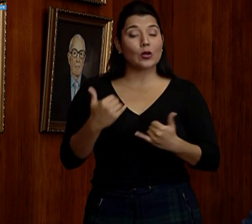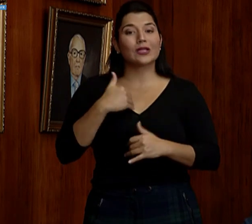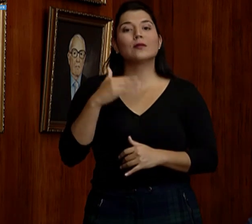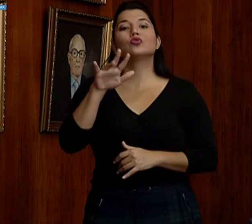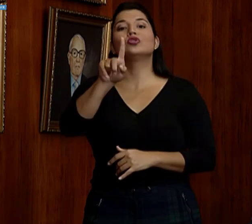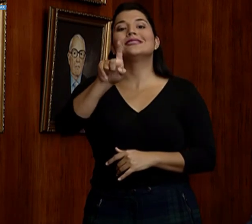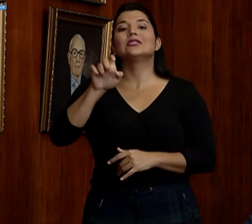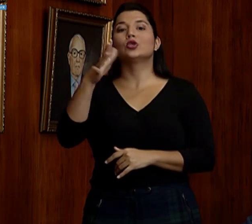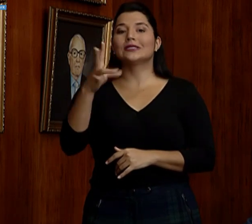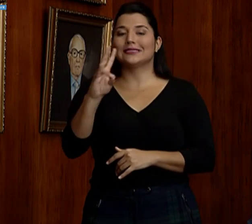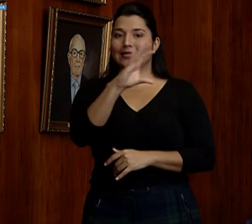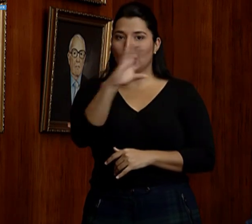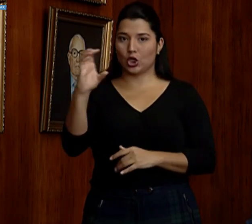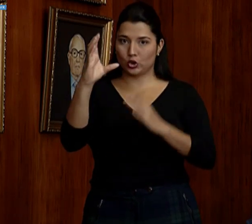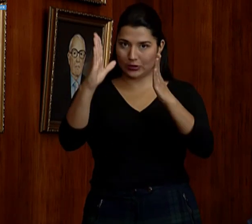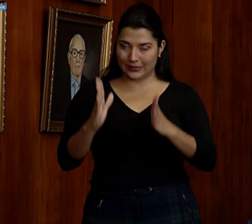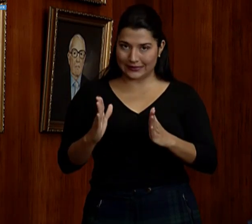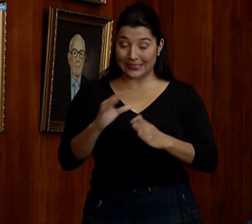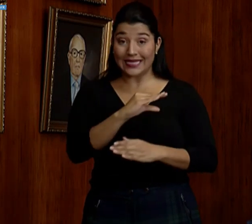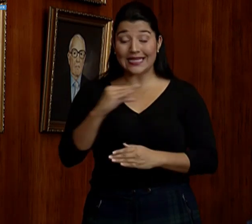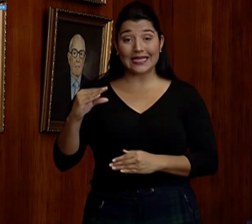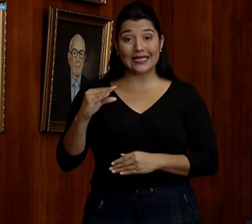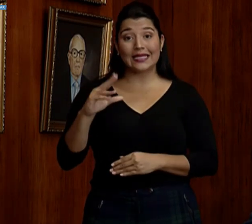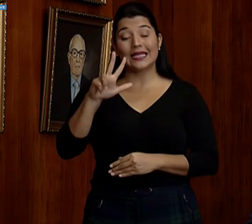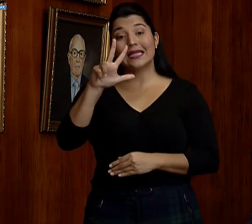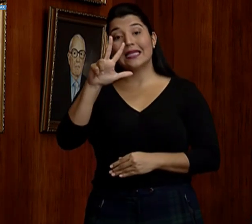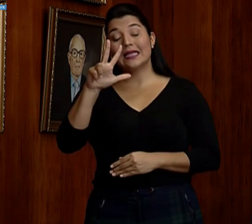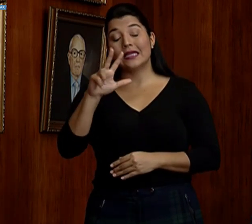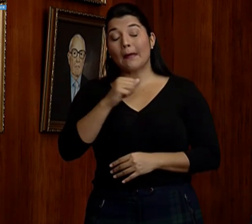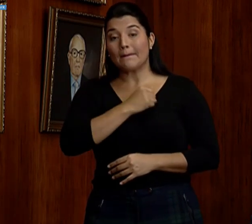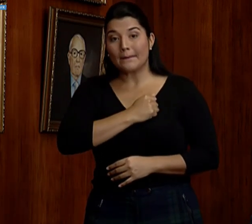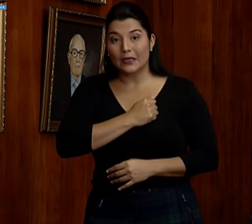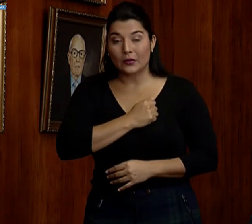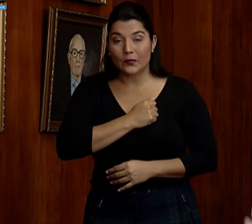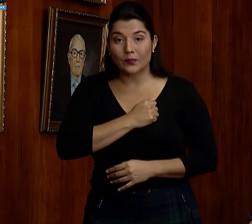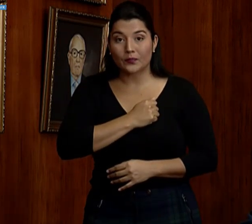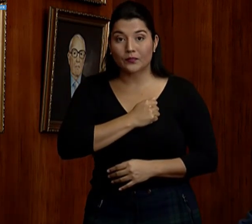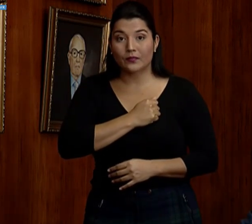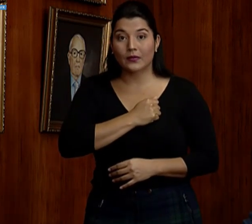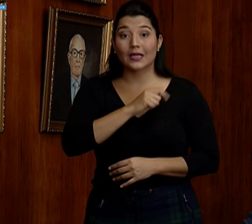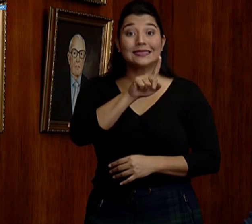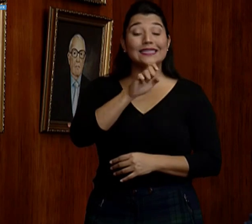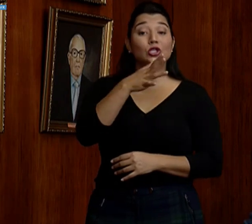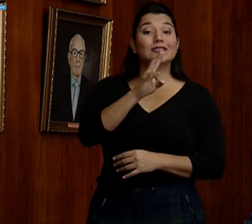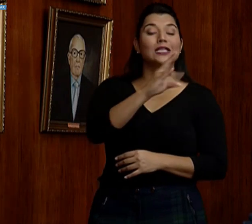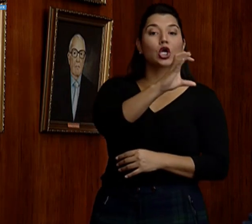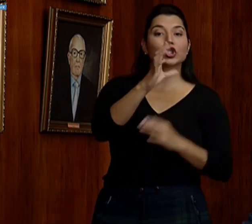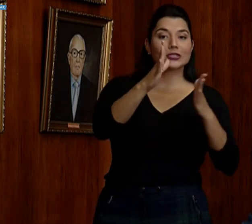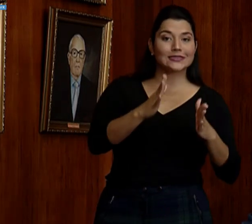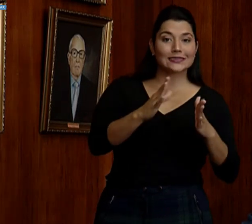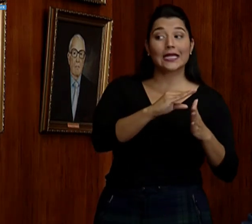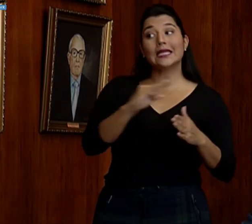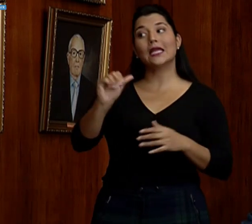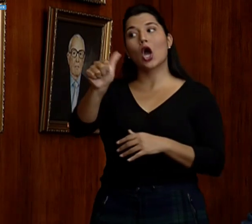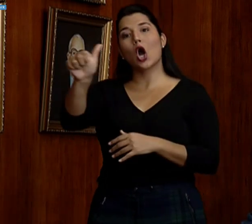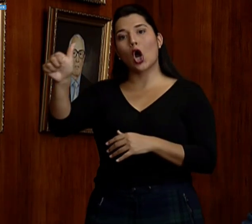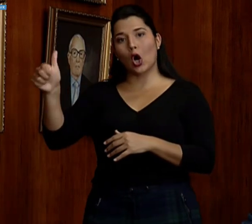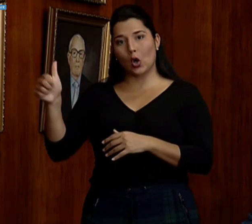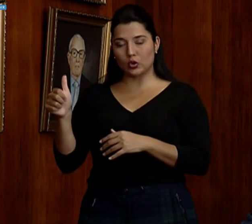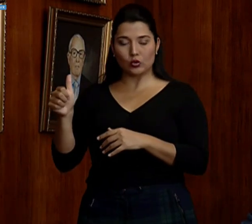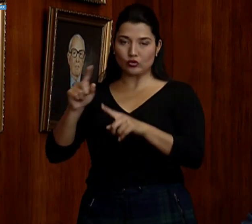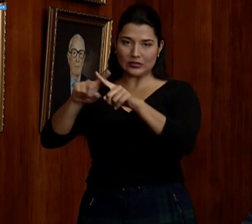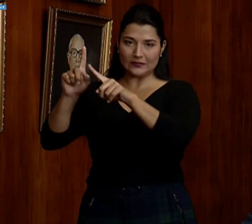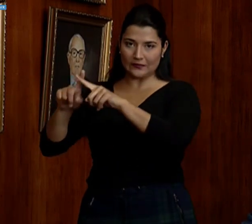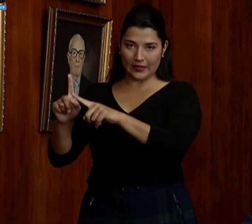costarricenses y 30, perdón, y el resto son, pues, personas con nacionalidad, con